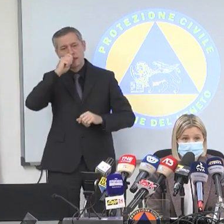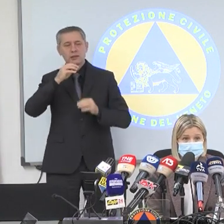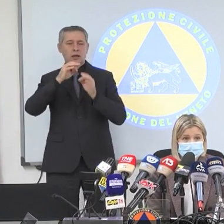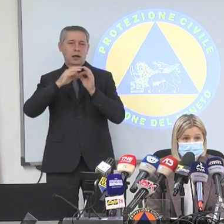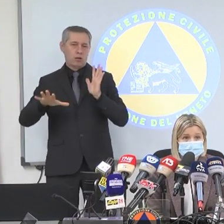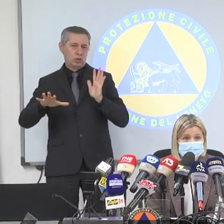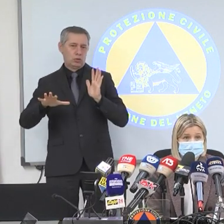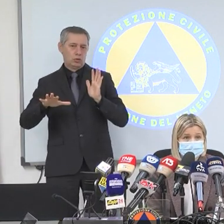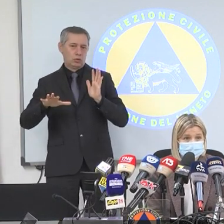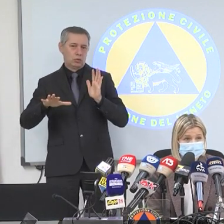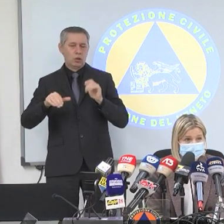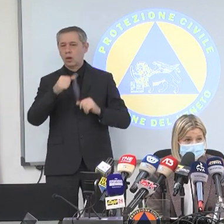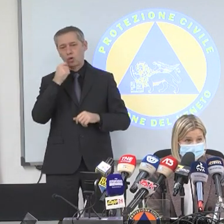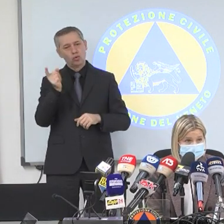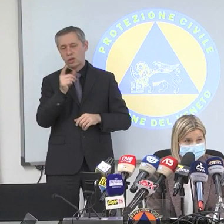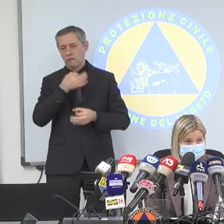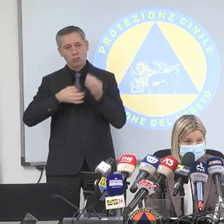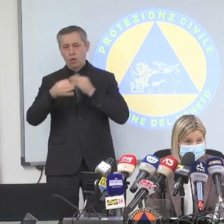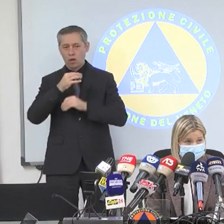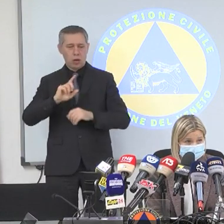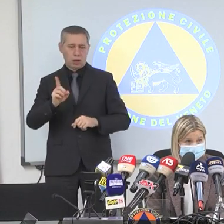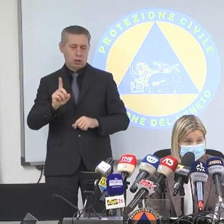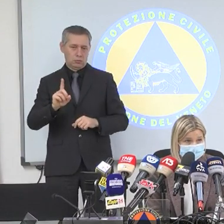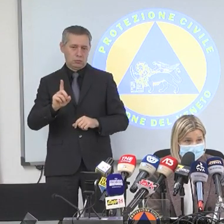antigenico e non più con il molecolare. Grazie. Grazie. Grazie. Grazie.